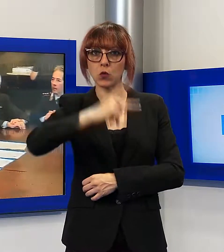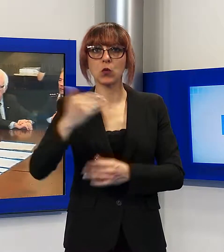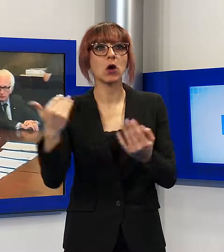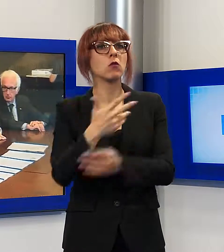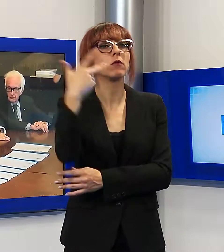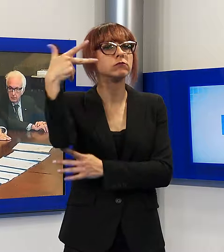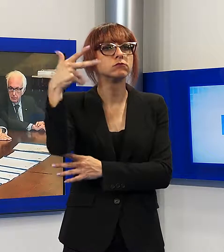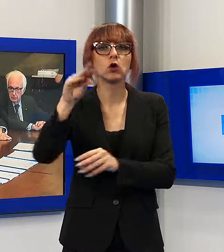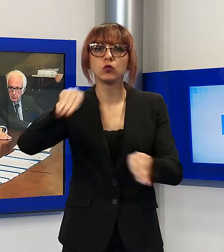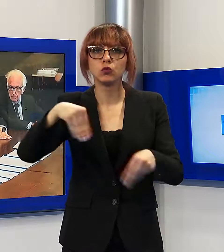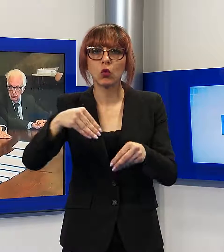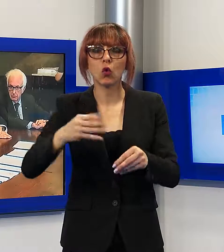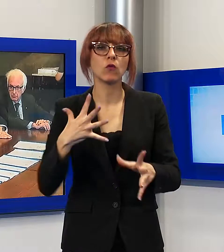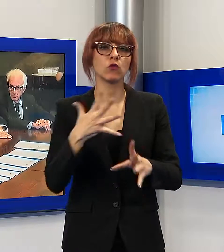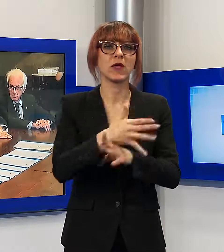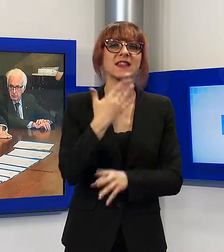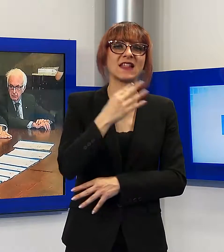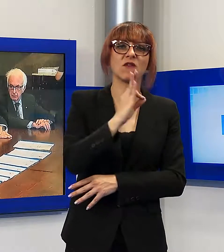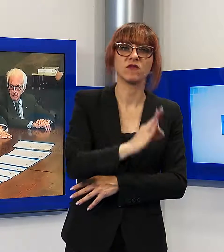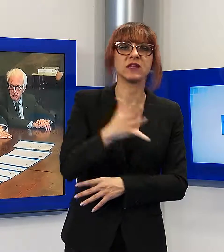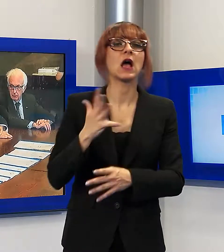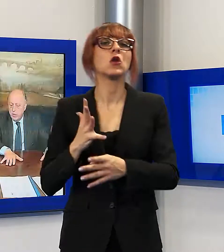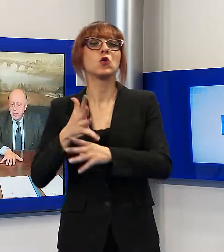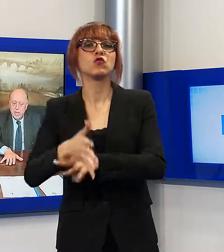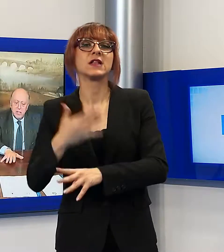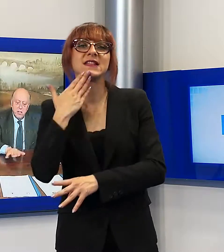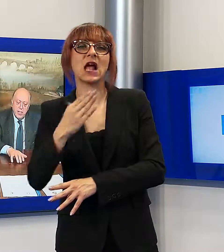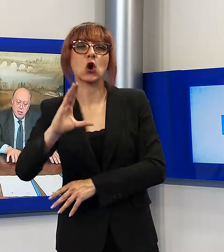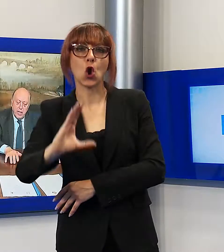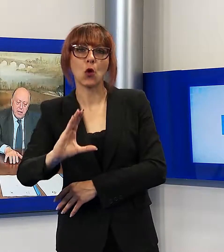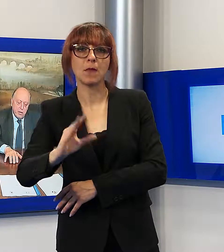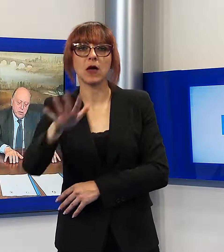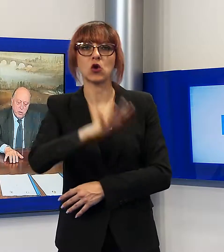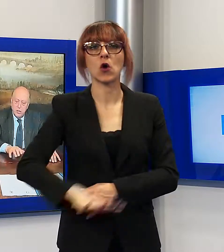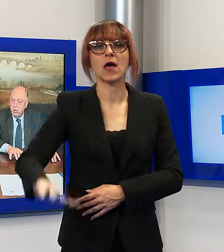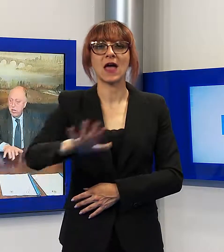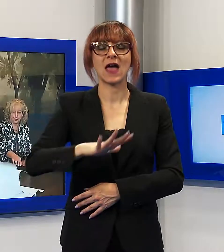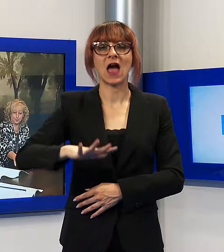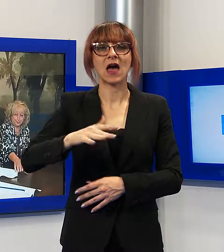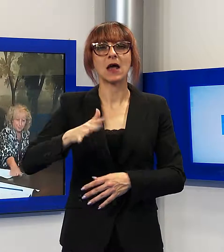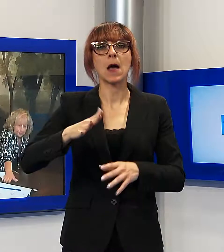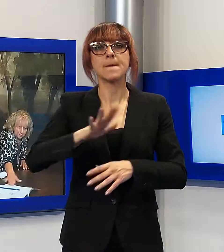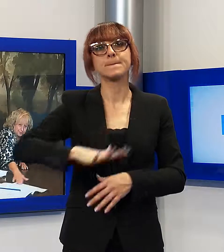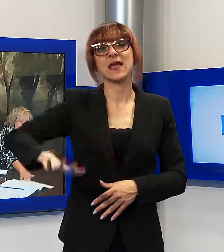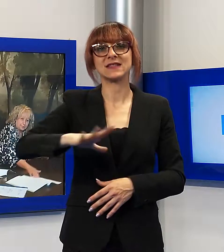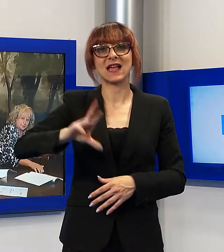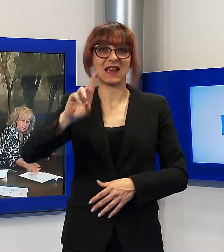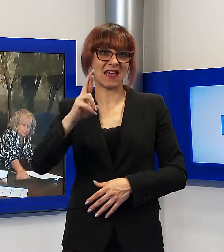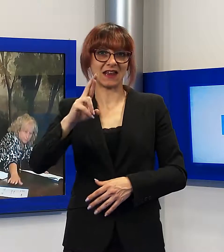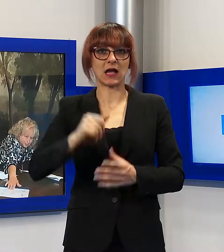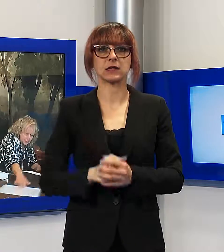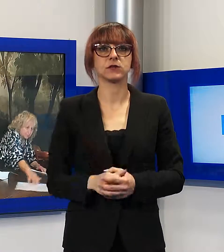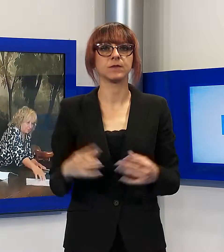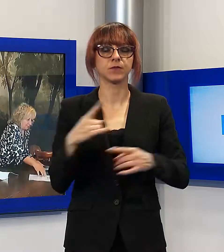nuove telecamere interesseranno le sortite San Frediano e San Colombano e l'area di piazzale Ricasoli, mentre per quanto riguarda